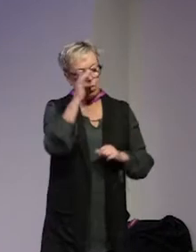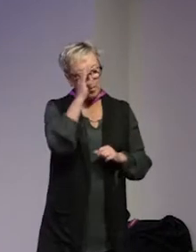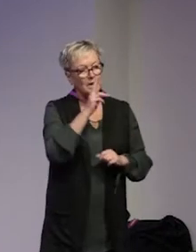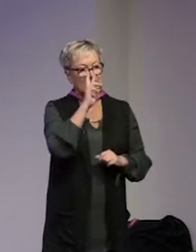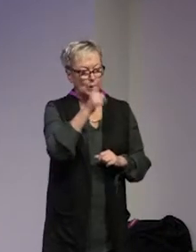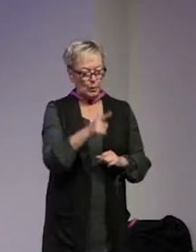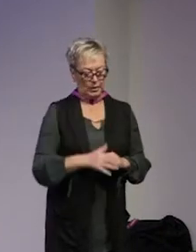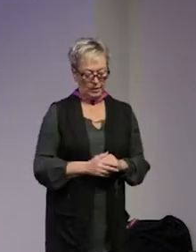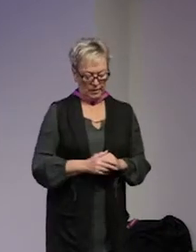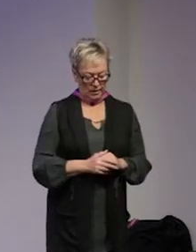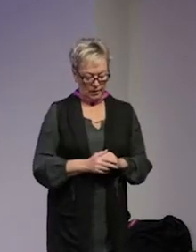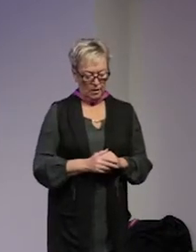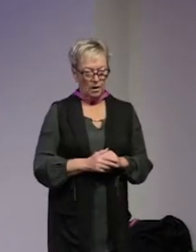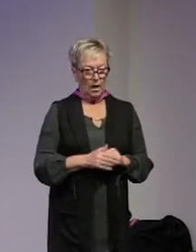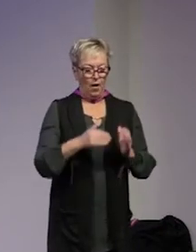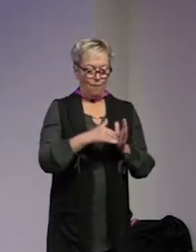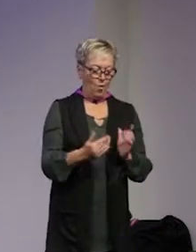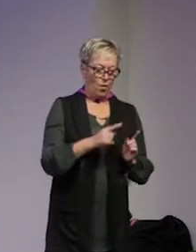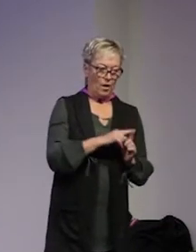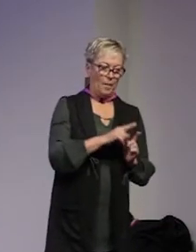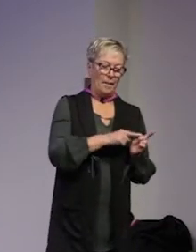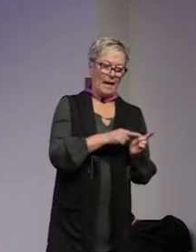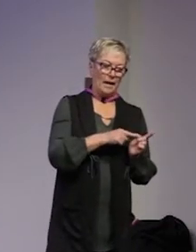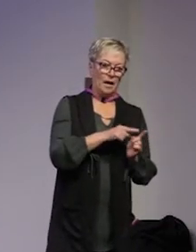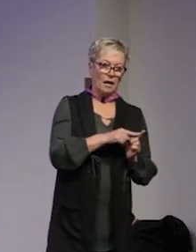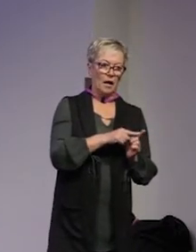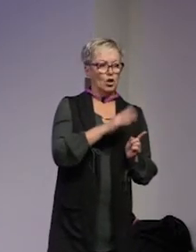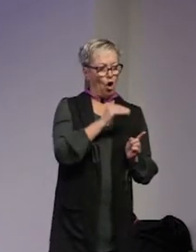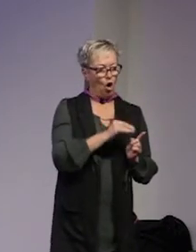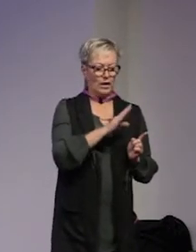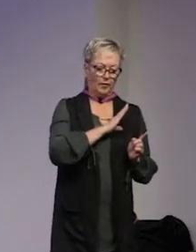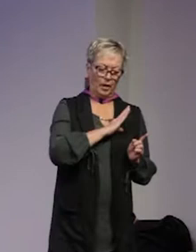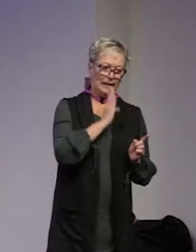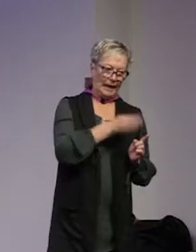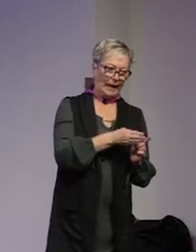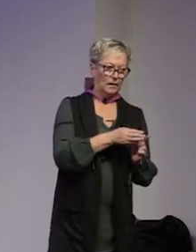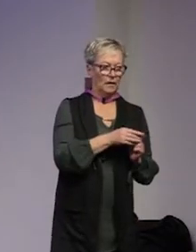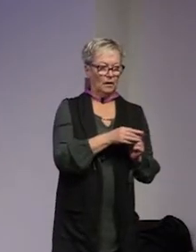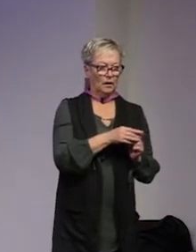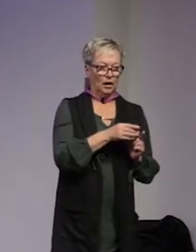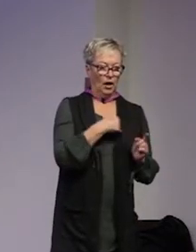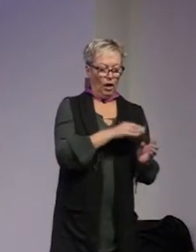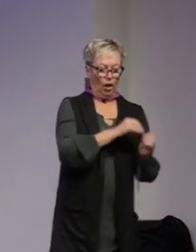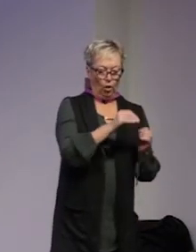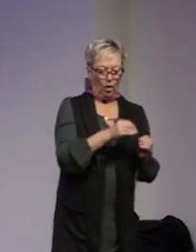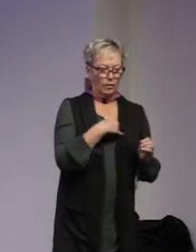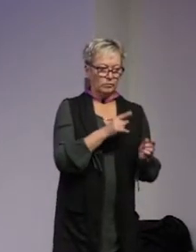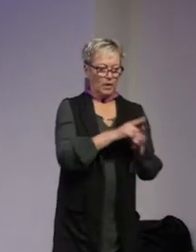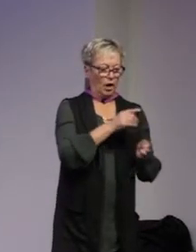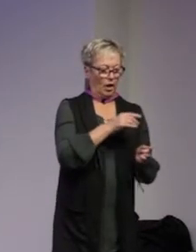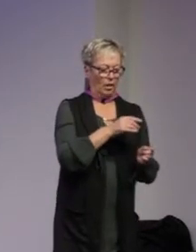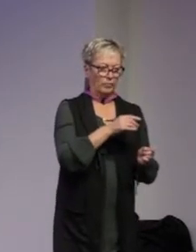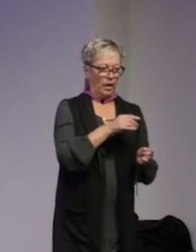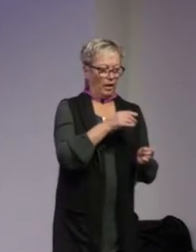ser ut det spänner från dem som menar att ja det pågår direkt verksamhet i Umeå för att rekrytera ungdomar till